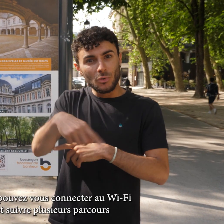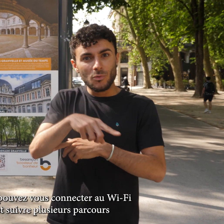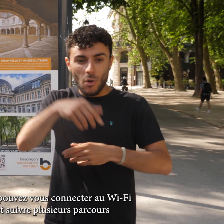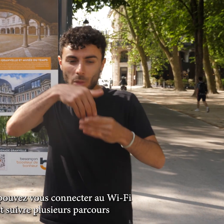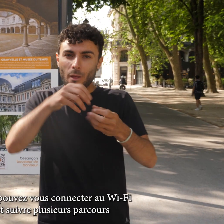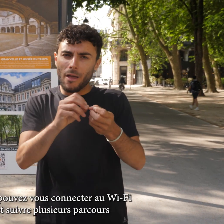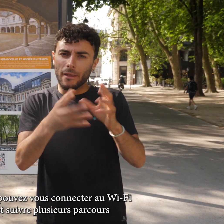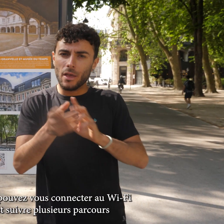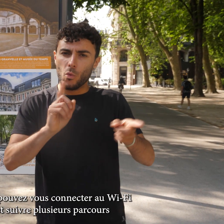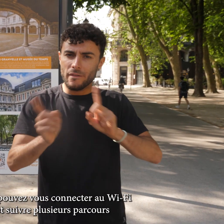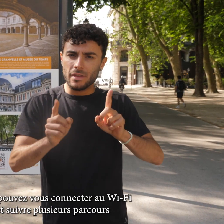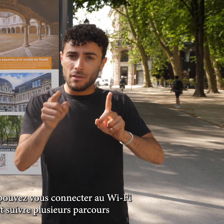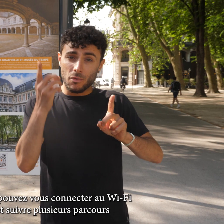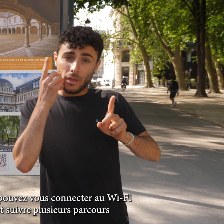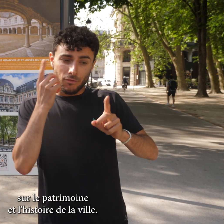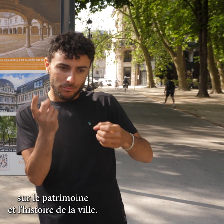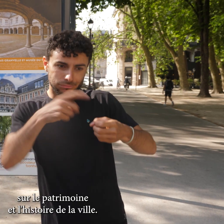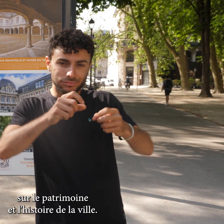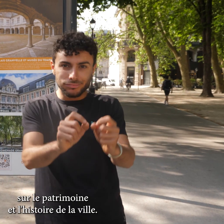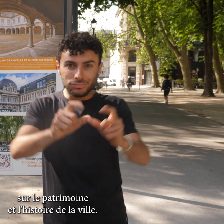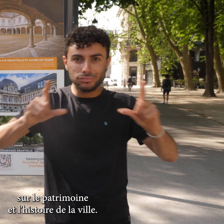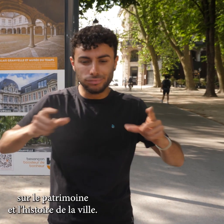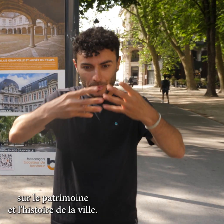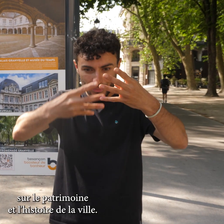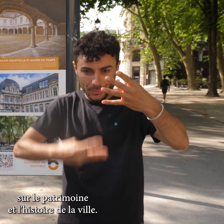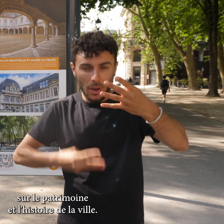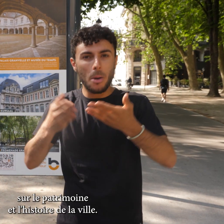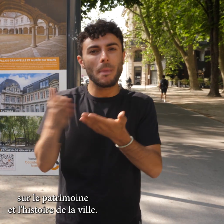et suivre plusieurs parcours sur le patrimoine et l'histoire de la ville.